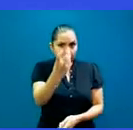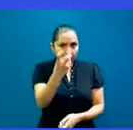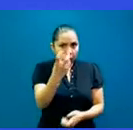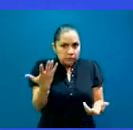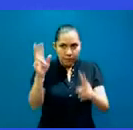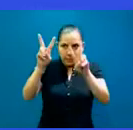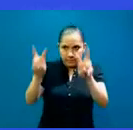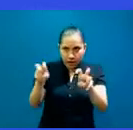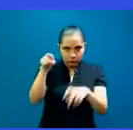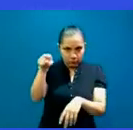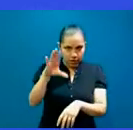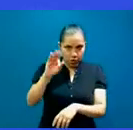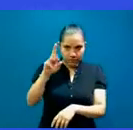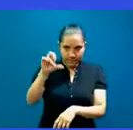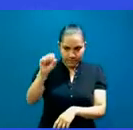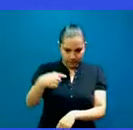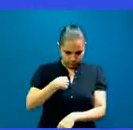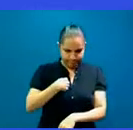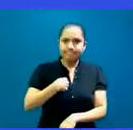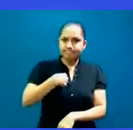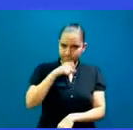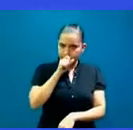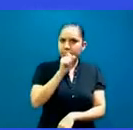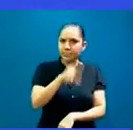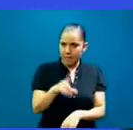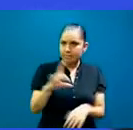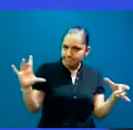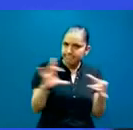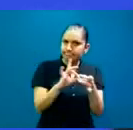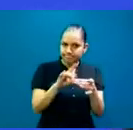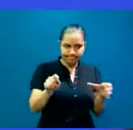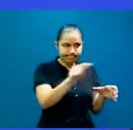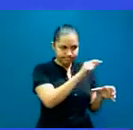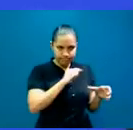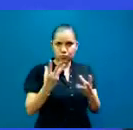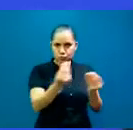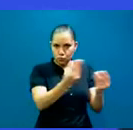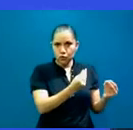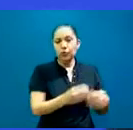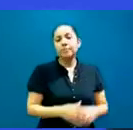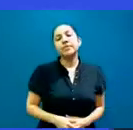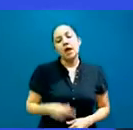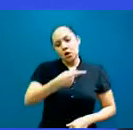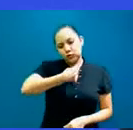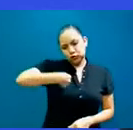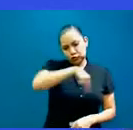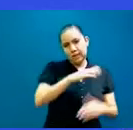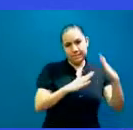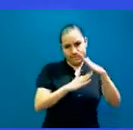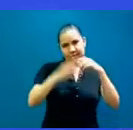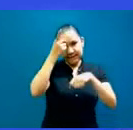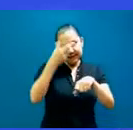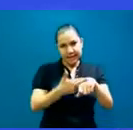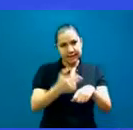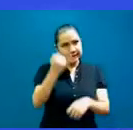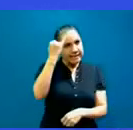Y yo, en este, en este lema que tenemos en esta mesa directiva de que es